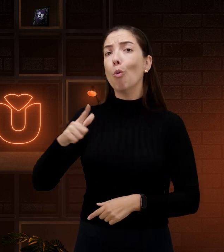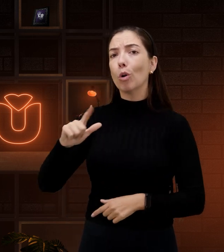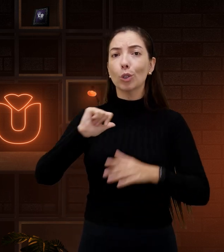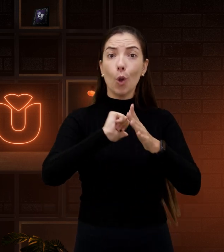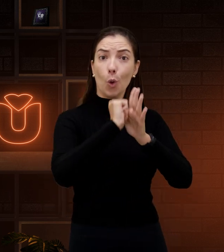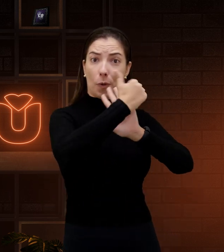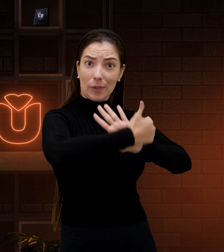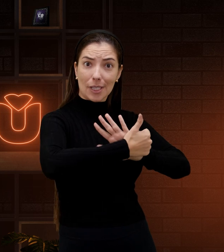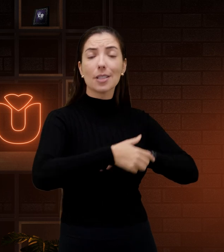Outra configuração de mão.